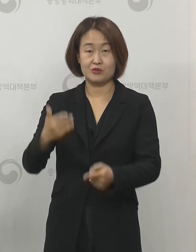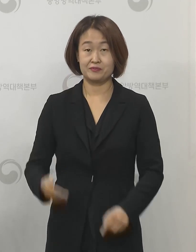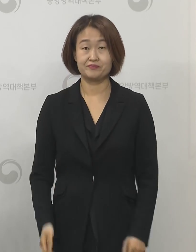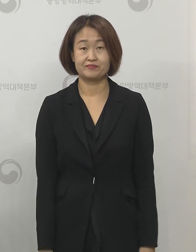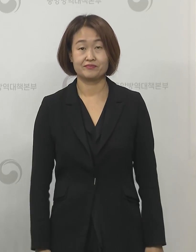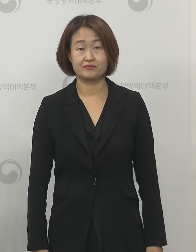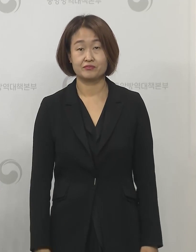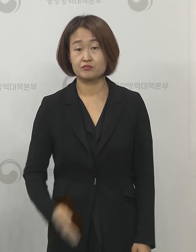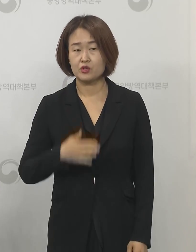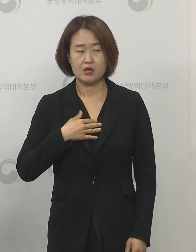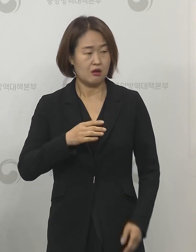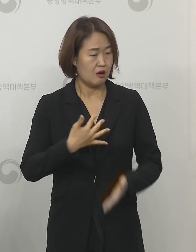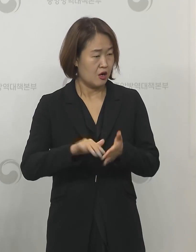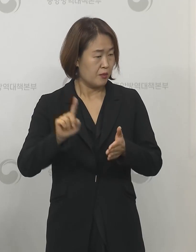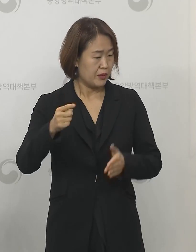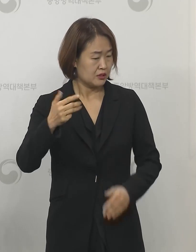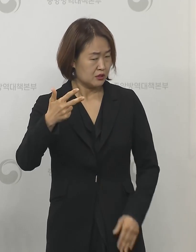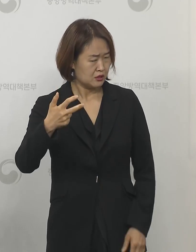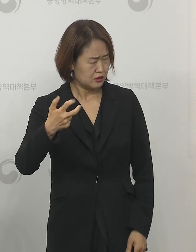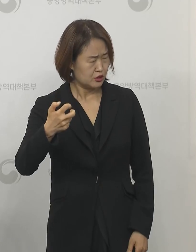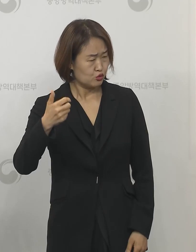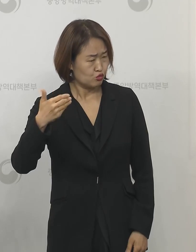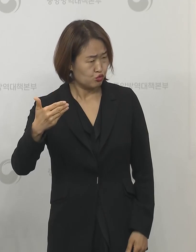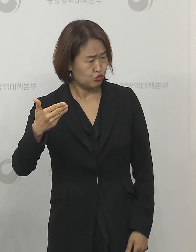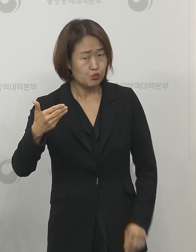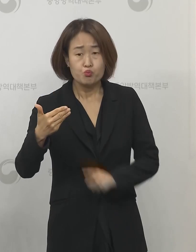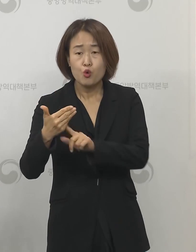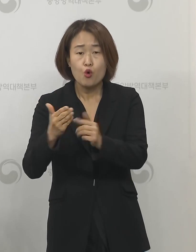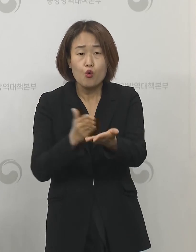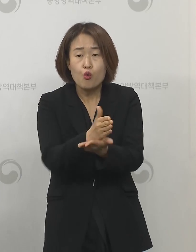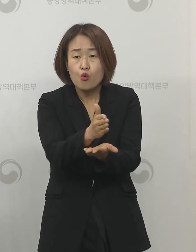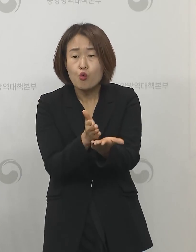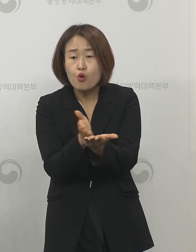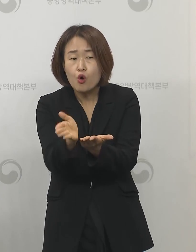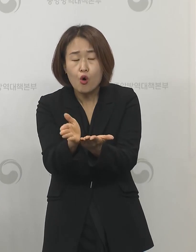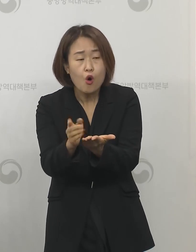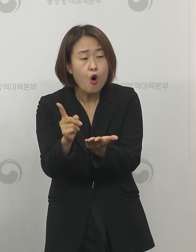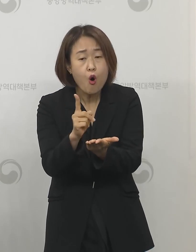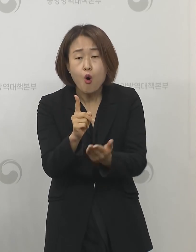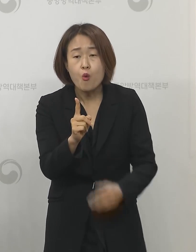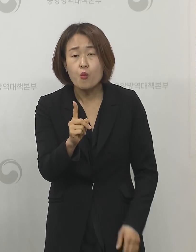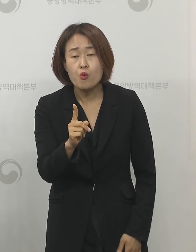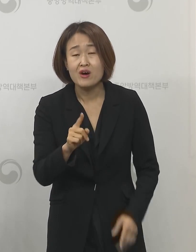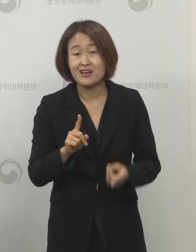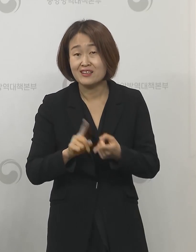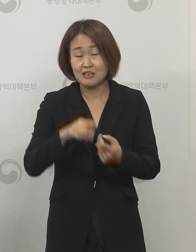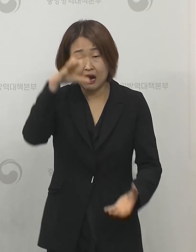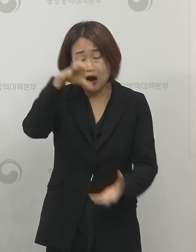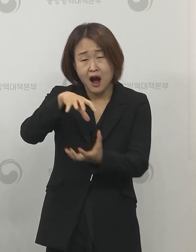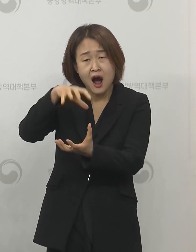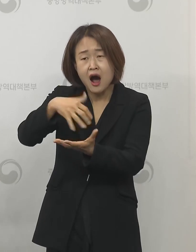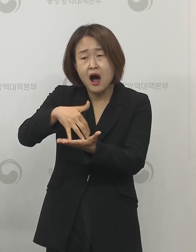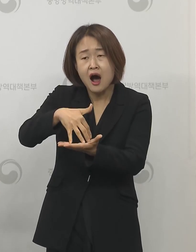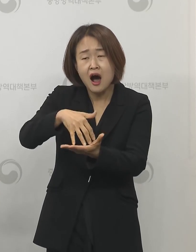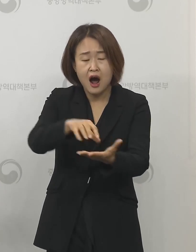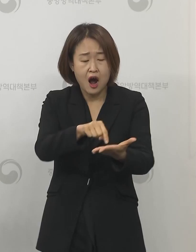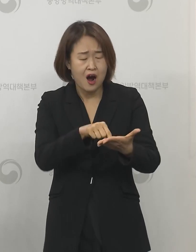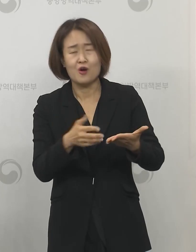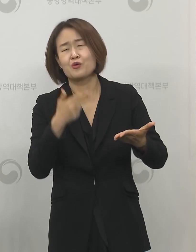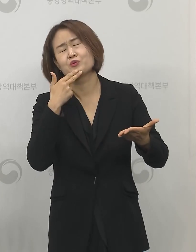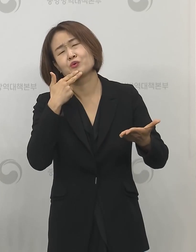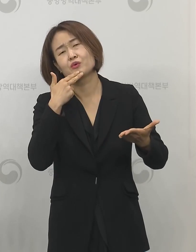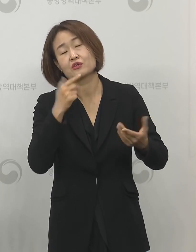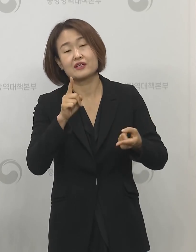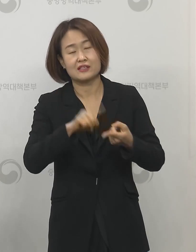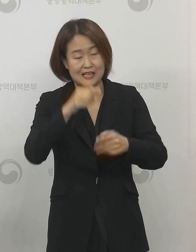제가 179명이 어떤 두 가지 유형이 어디에 해당하는지는 지금 통계를 가지고 있지는 않아서요 그건 좀